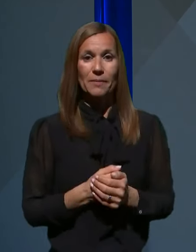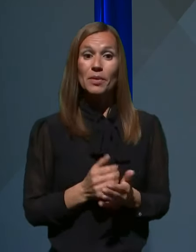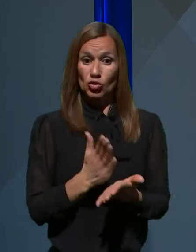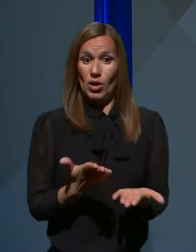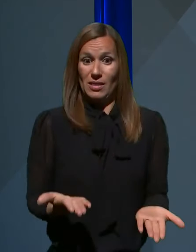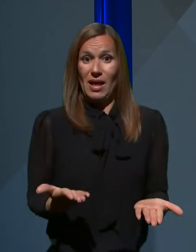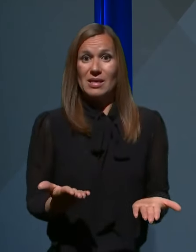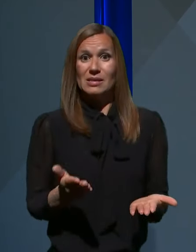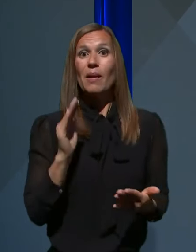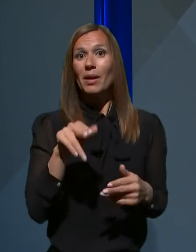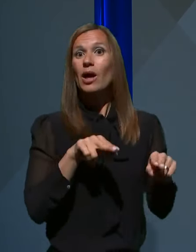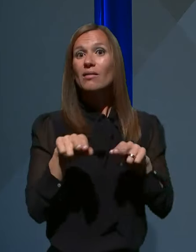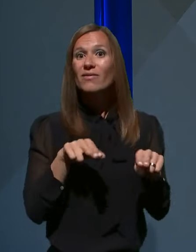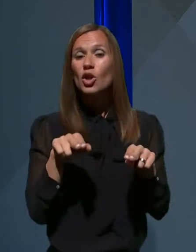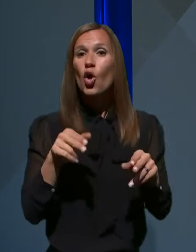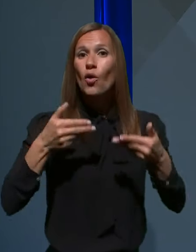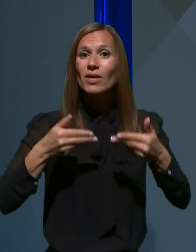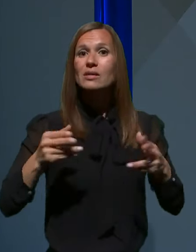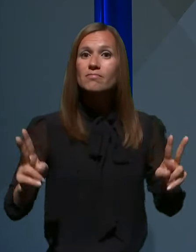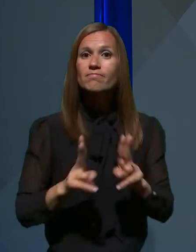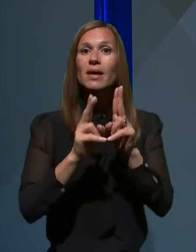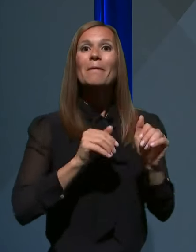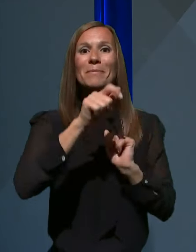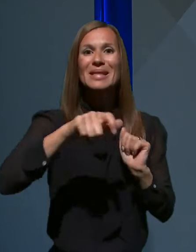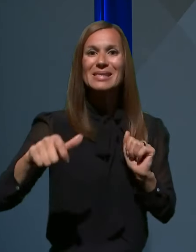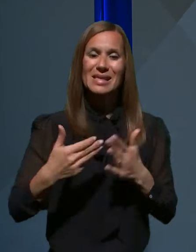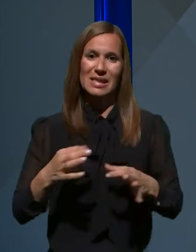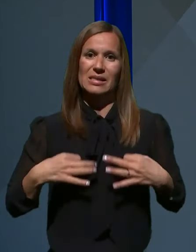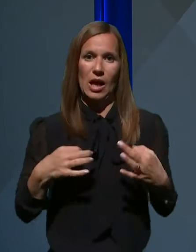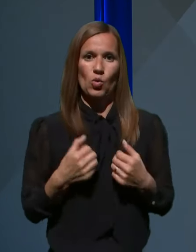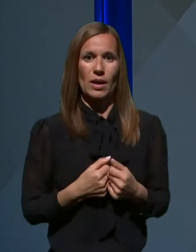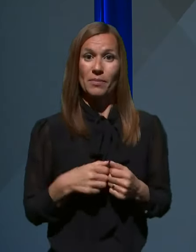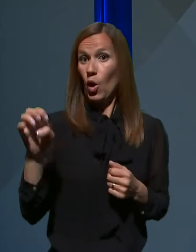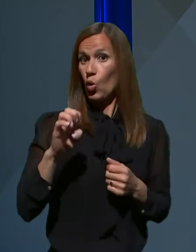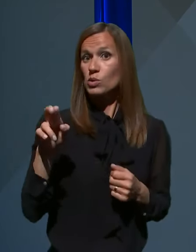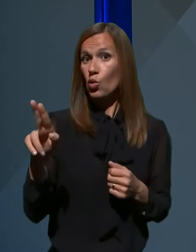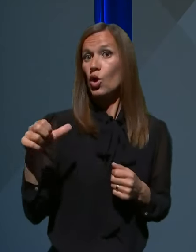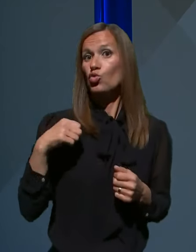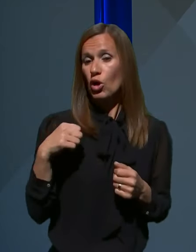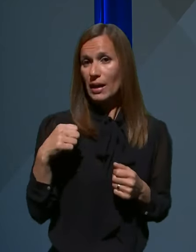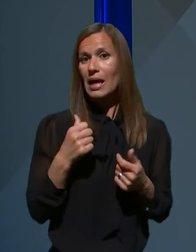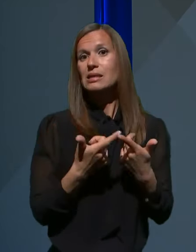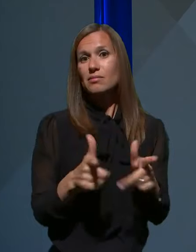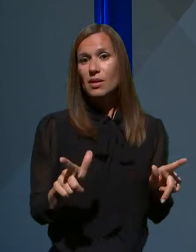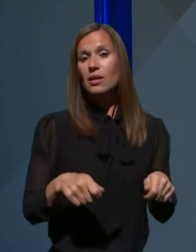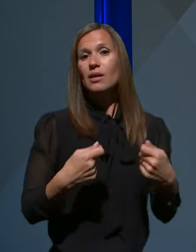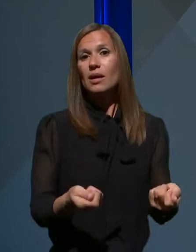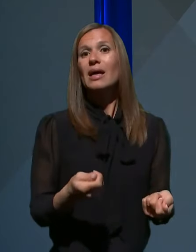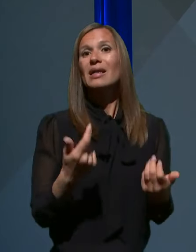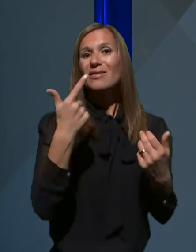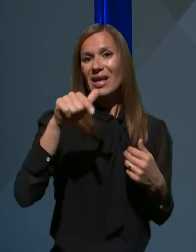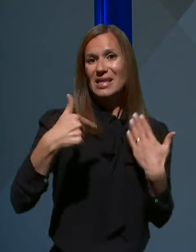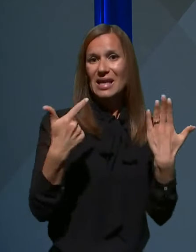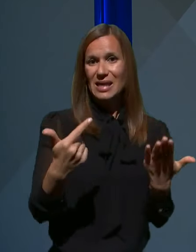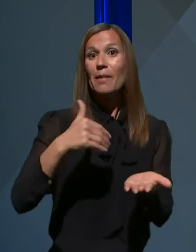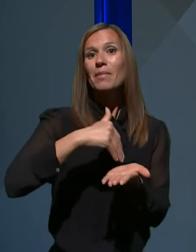videokonference sestali ministri za zdravje. Evropska unija je včeraj sprostila 2,7 milijarde evrov veliki